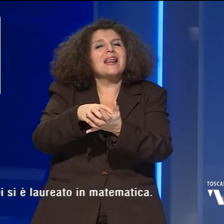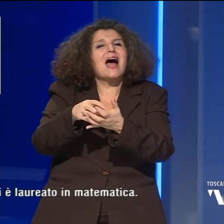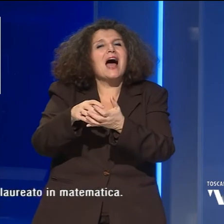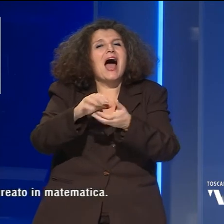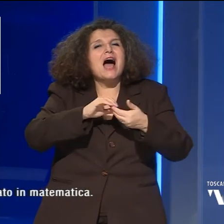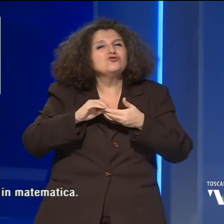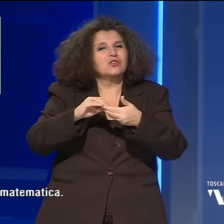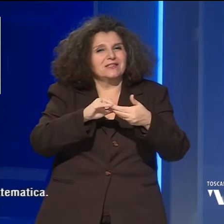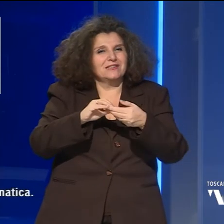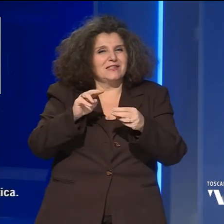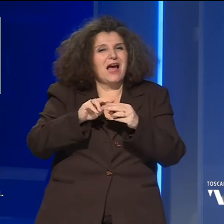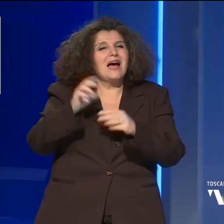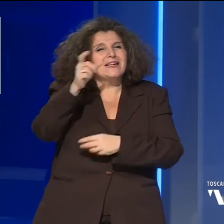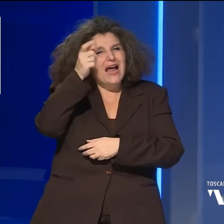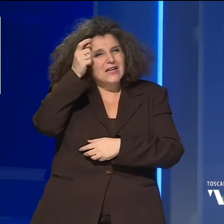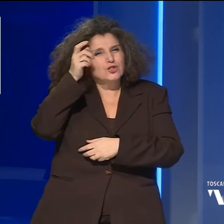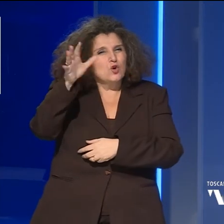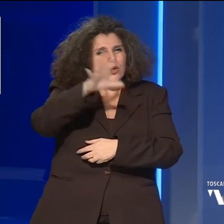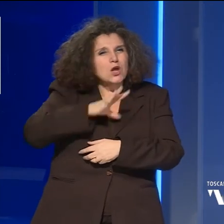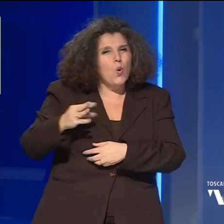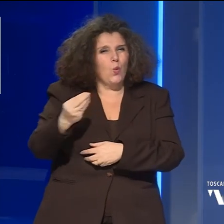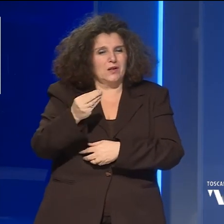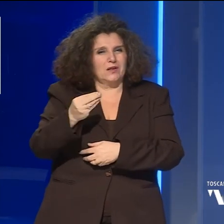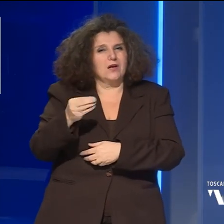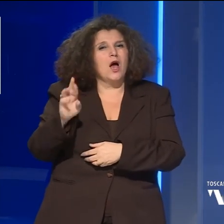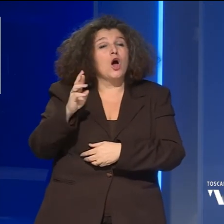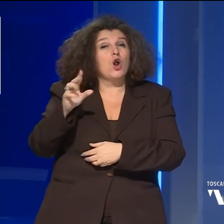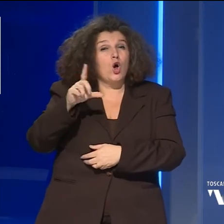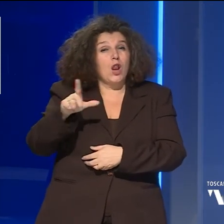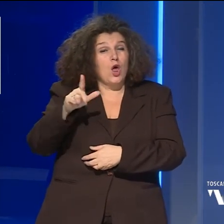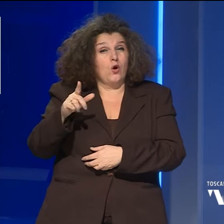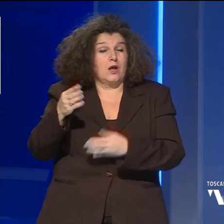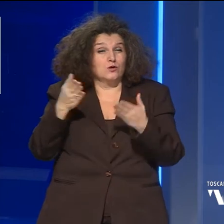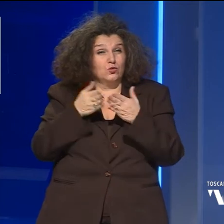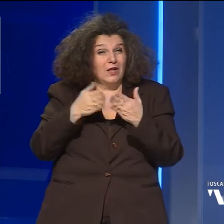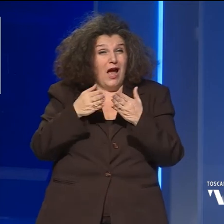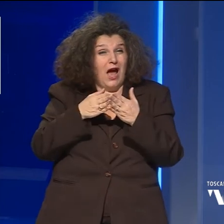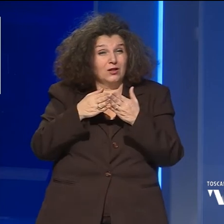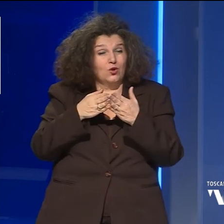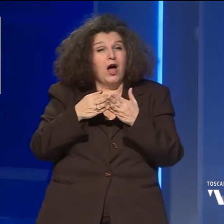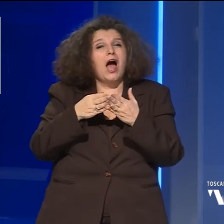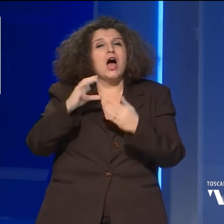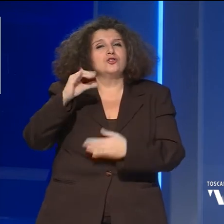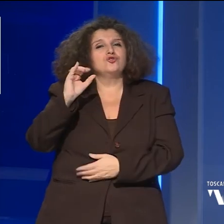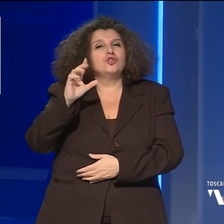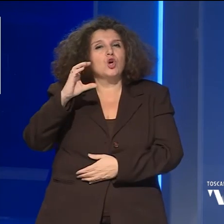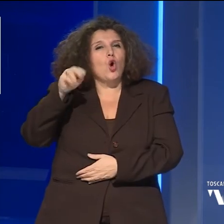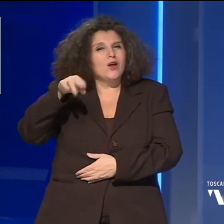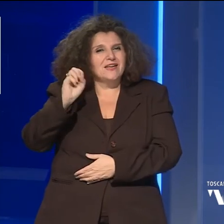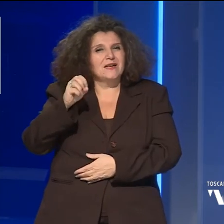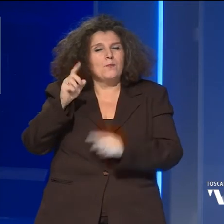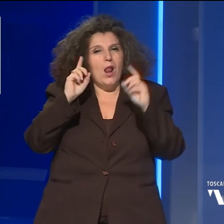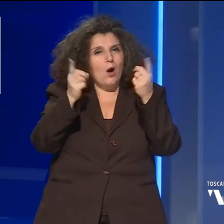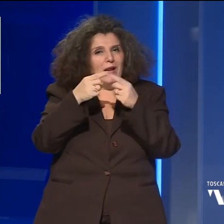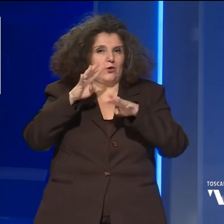Unite. Rocco Leone, 56 anni, ha studiato al Cicognini e poi si è laureato in